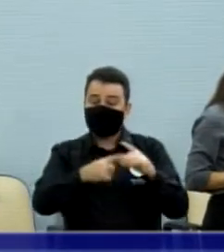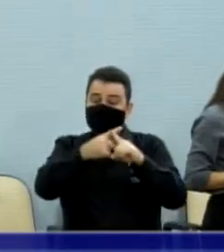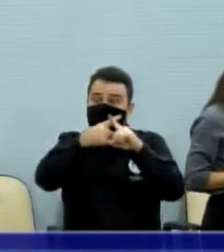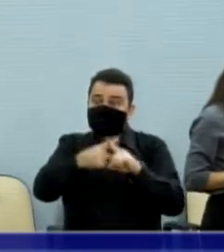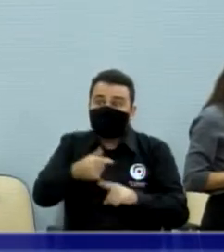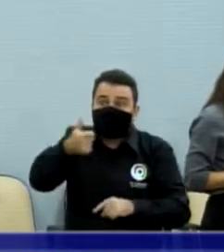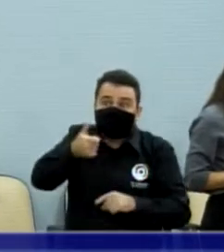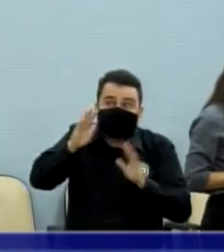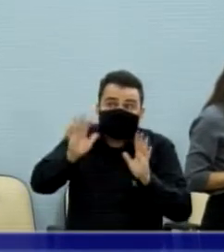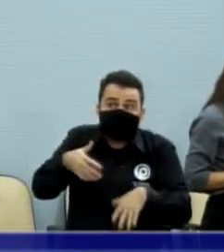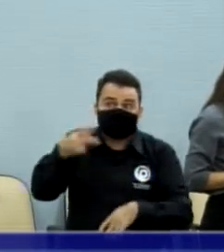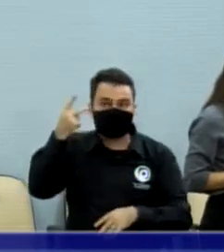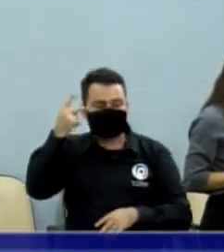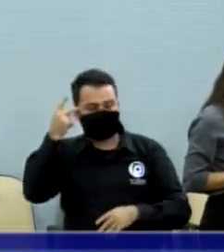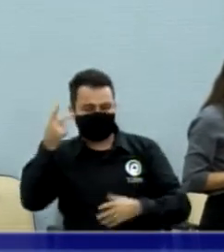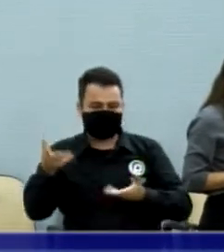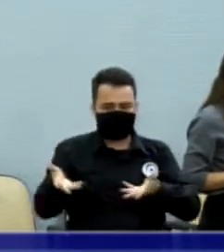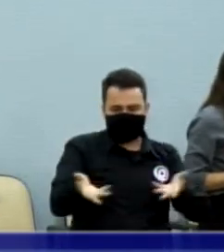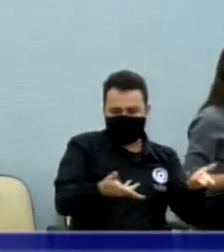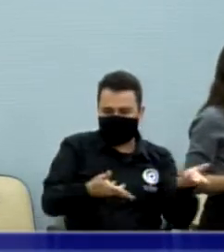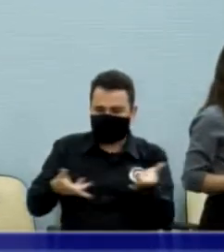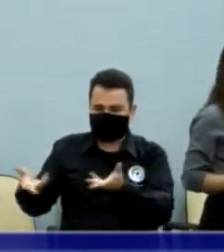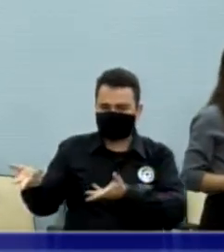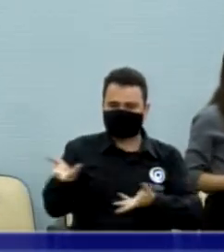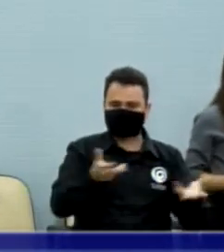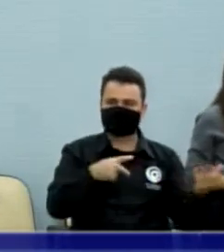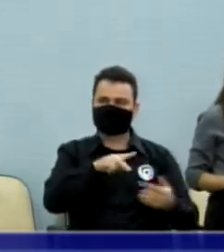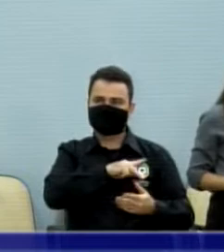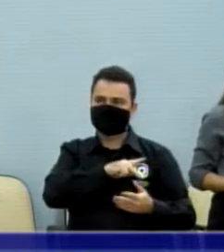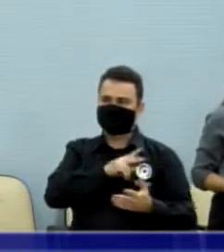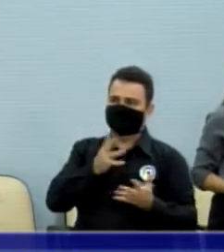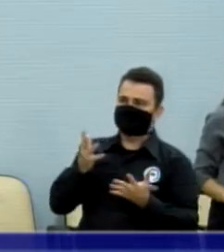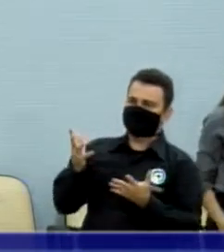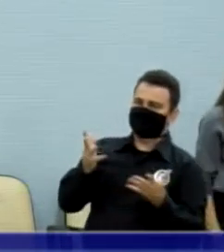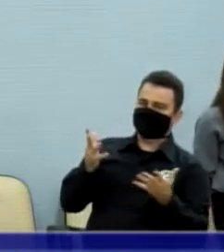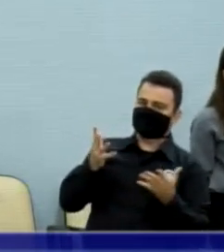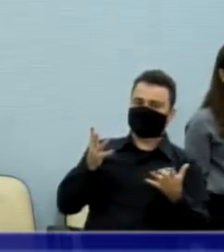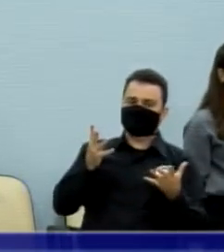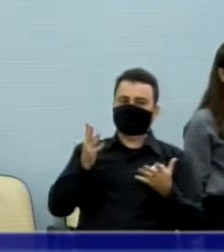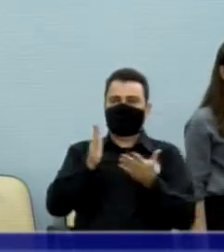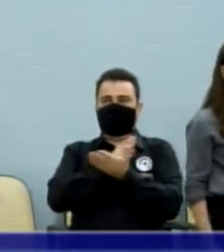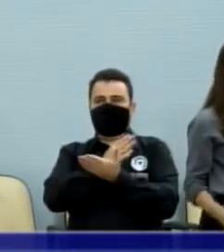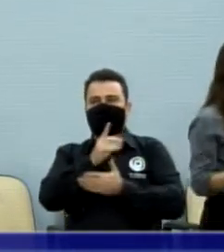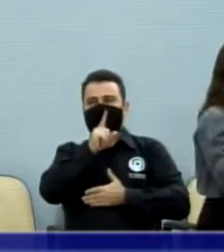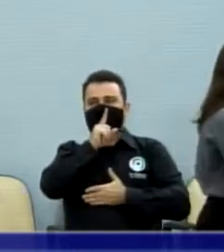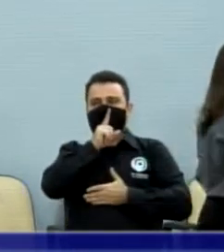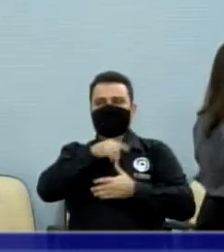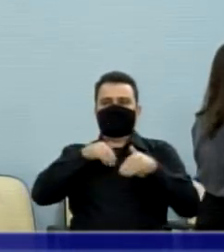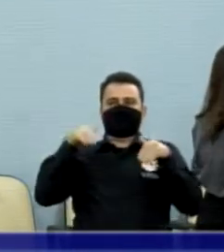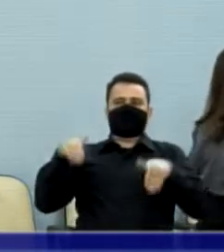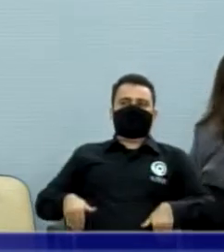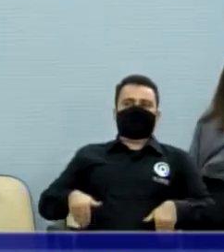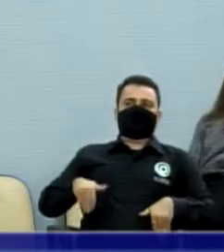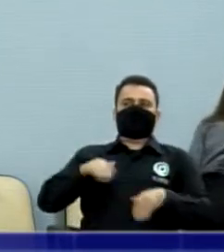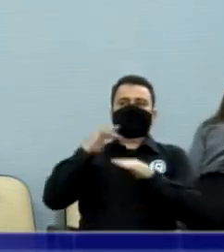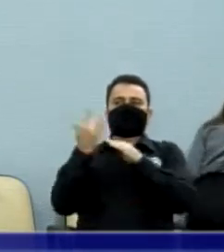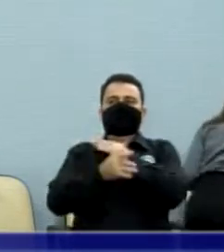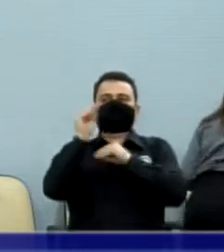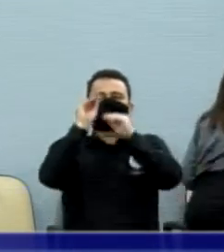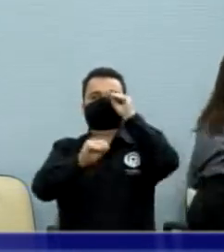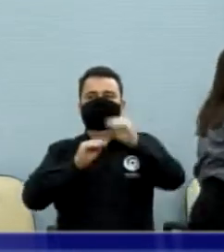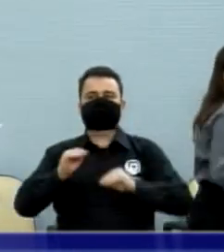Paulo mostrou que não, colocando todos os palmeirenses até um pouco mais em silêncio, a gente via nas redes sociais que os palmeirenses estavam um pouco